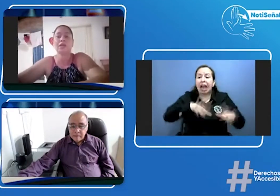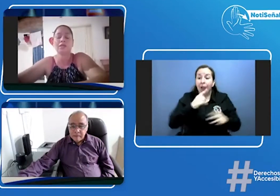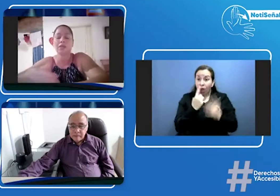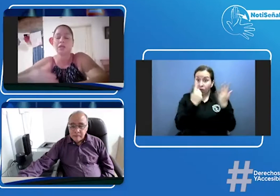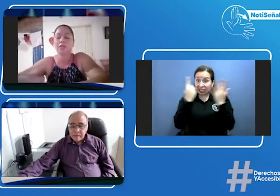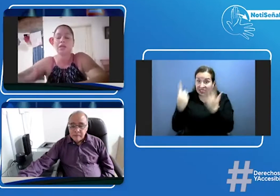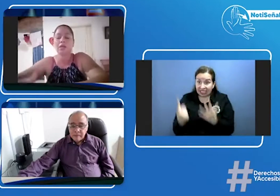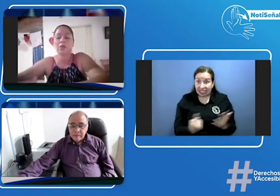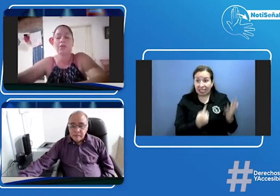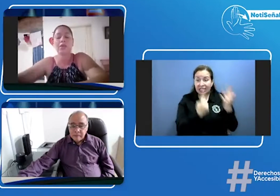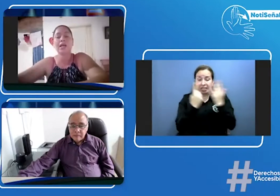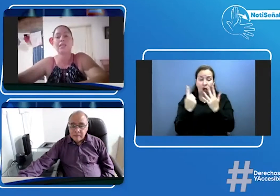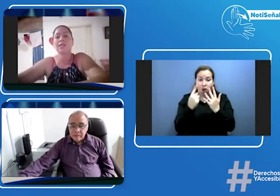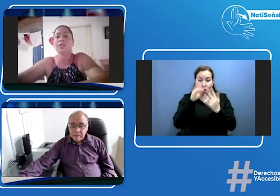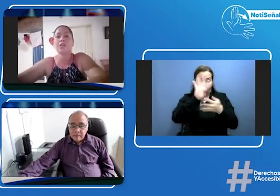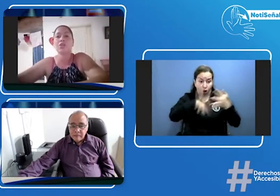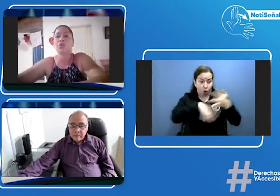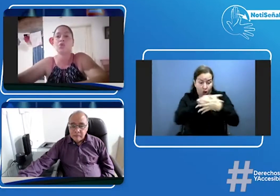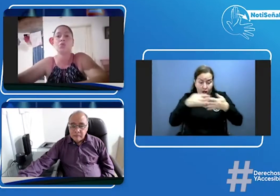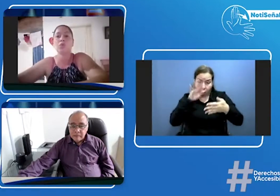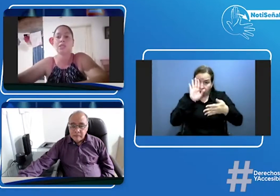horario de clase del niño ellos no están